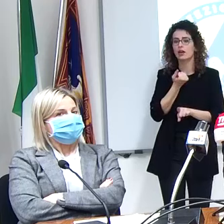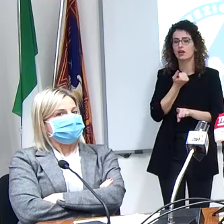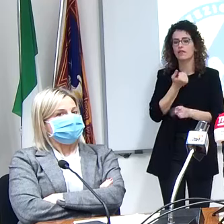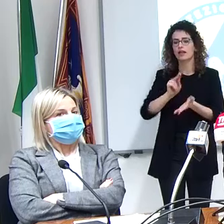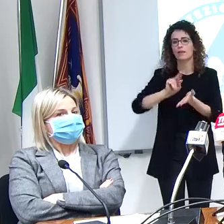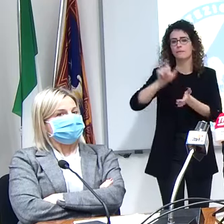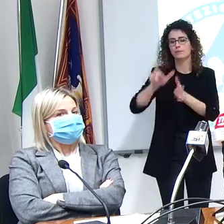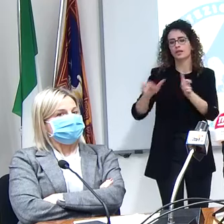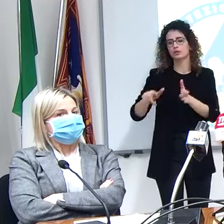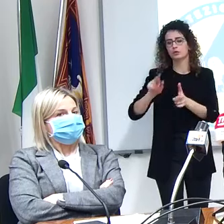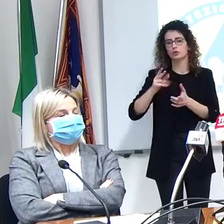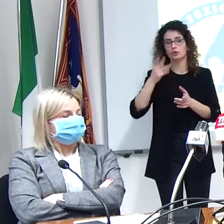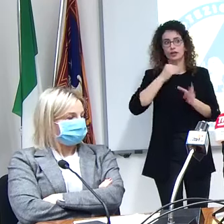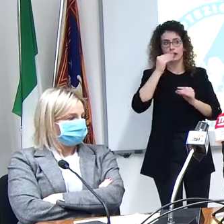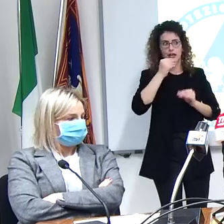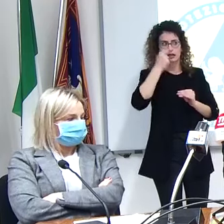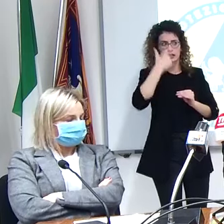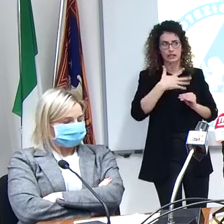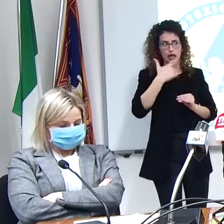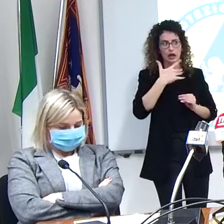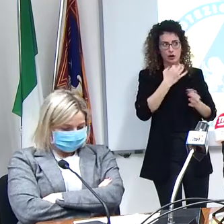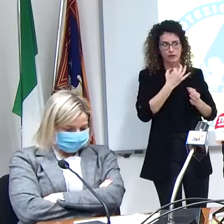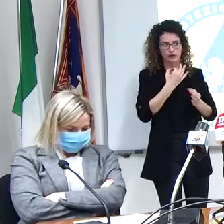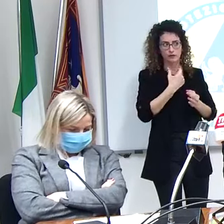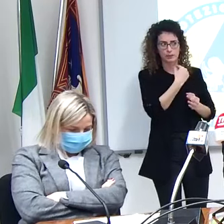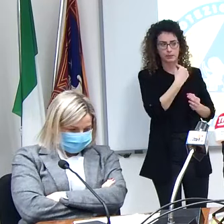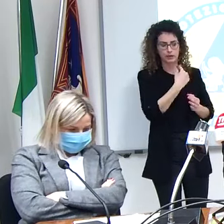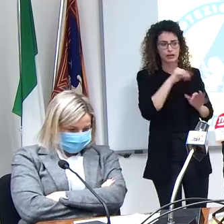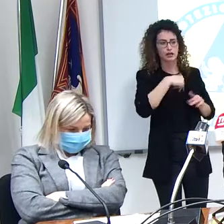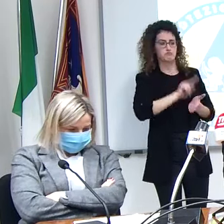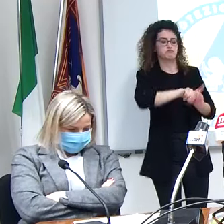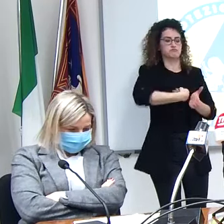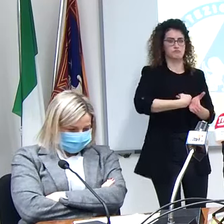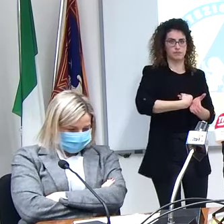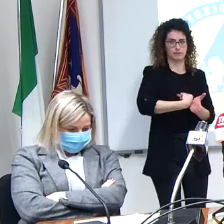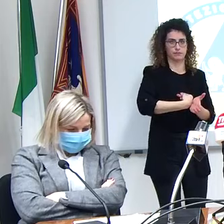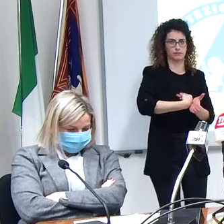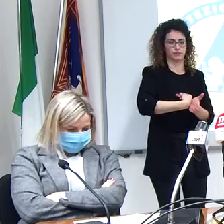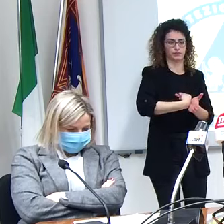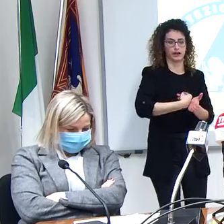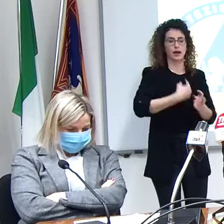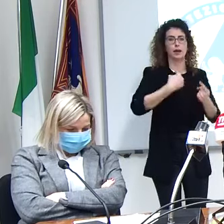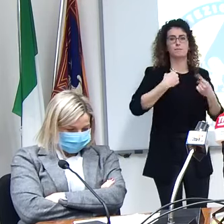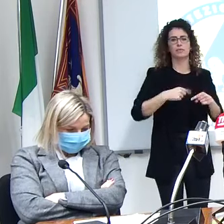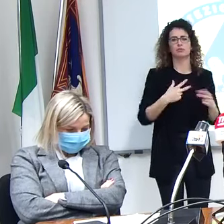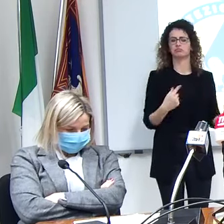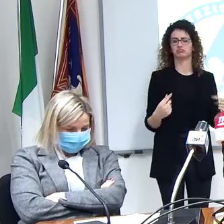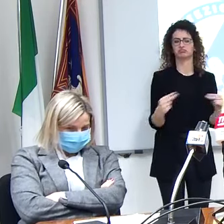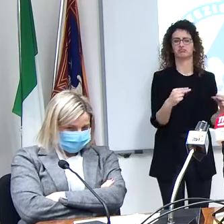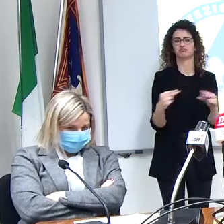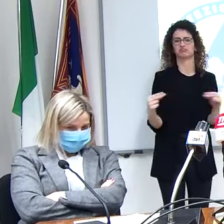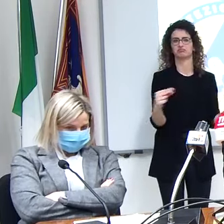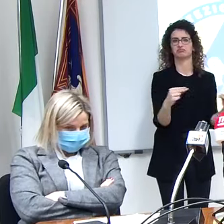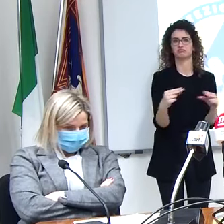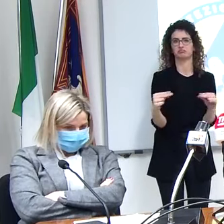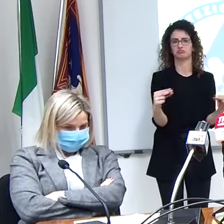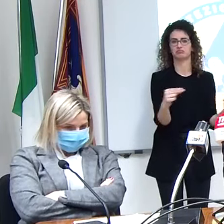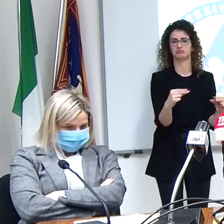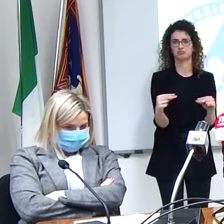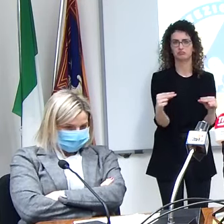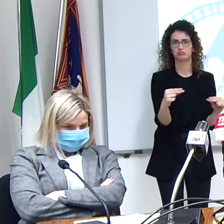informato quindi anche questo questa voce diciamo questo rumor di fondo che